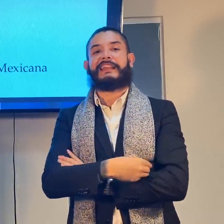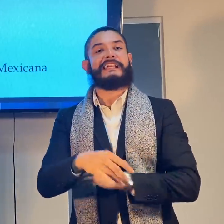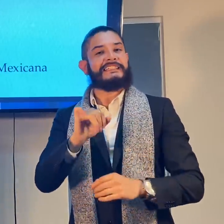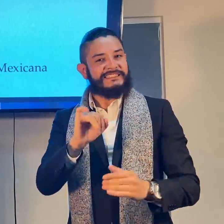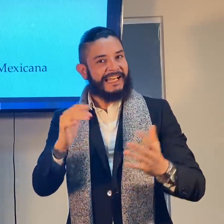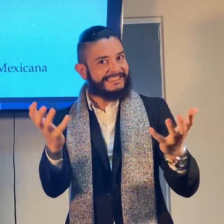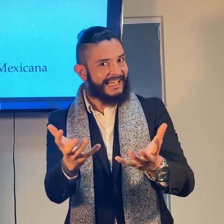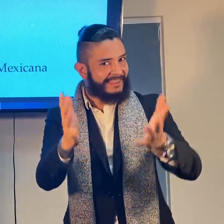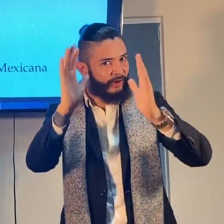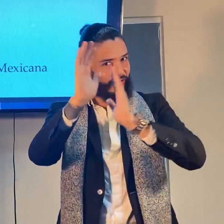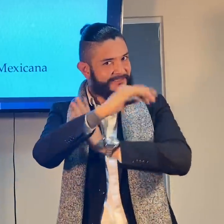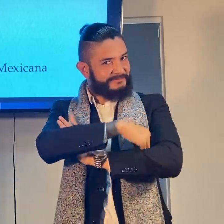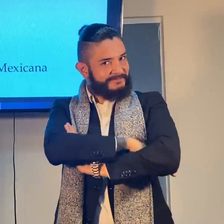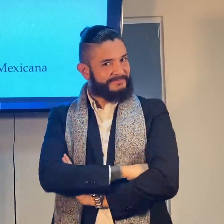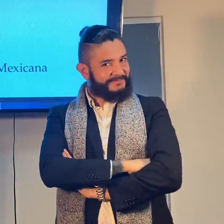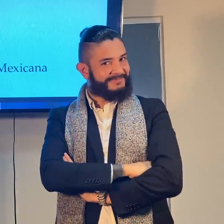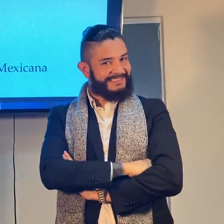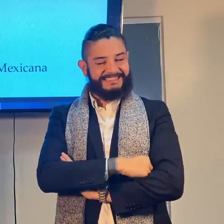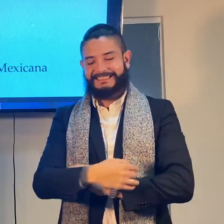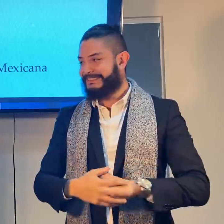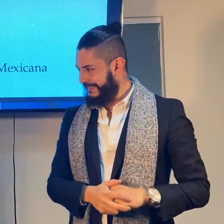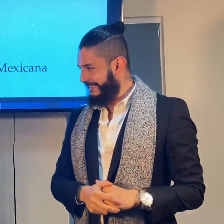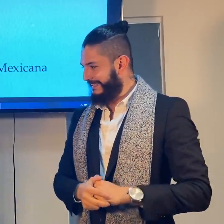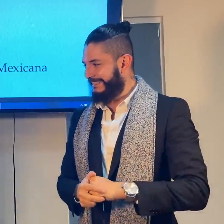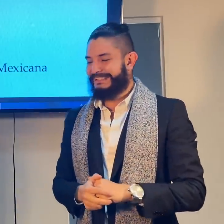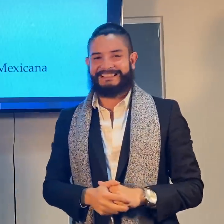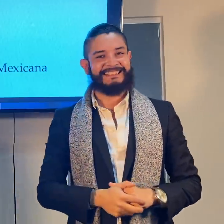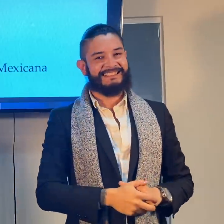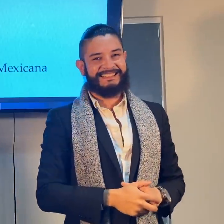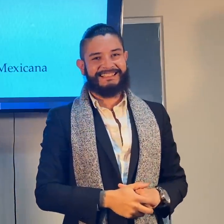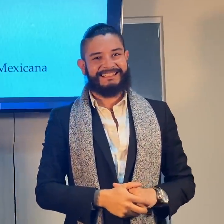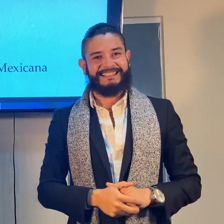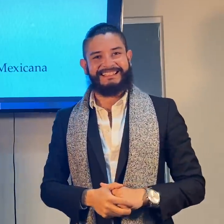A ver, sí, háganlo. Ok, es verdad.